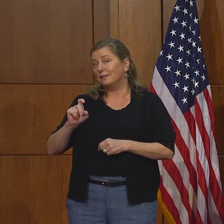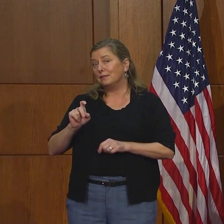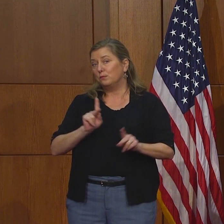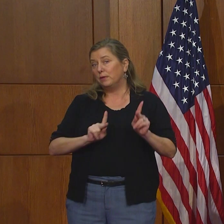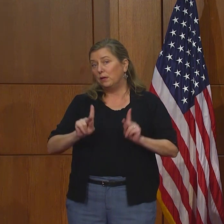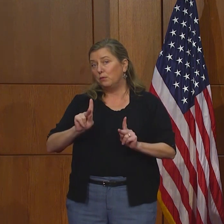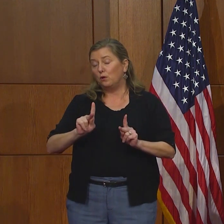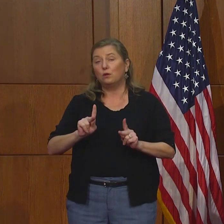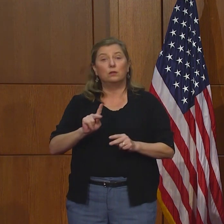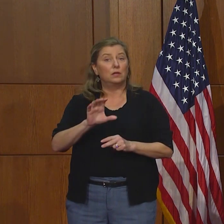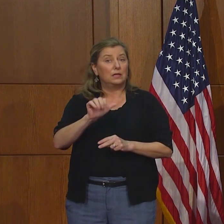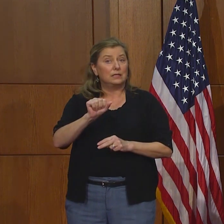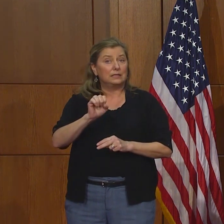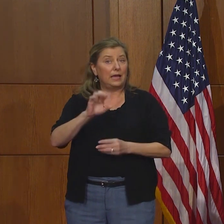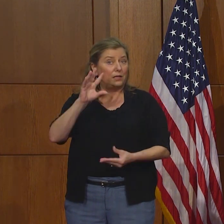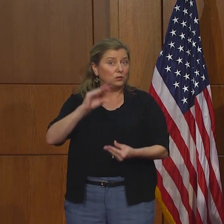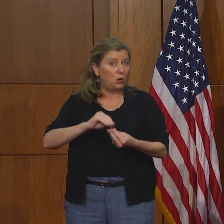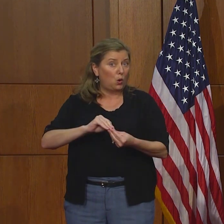latinx,